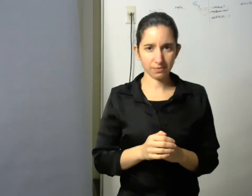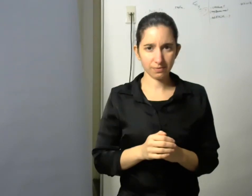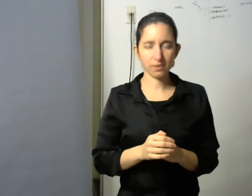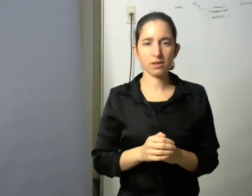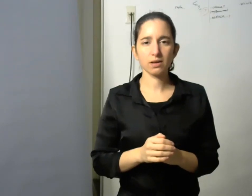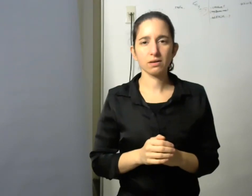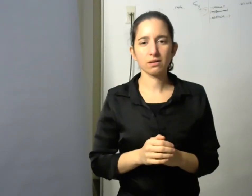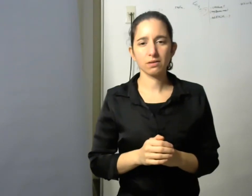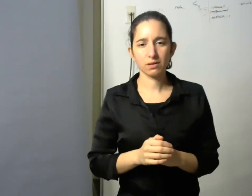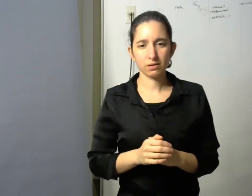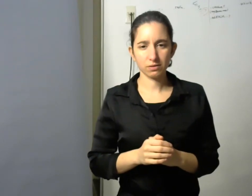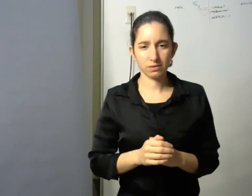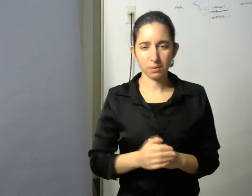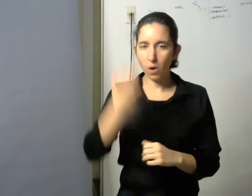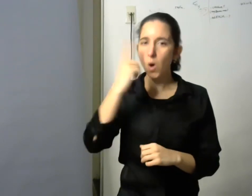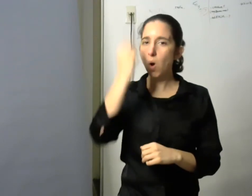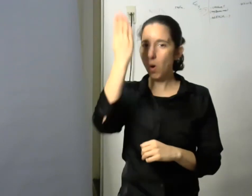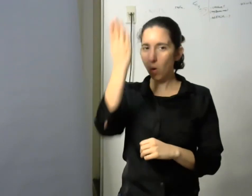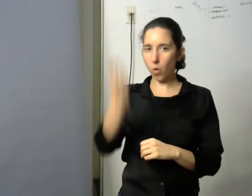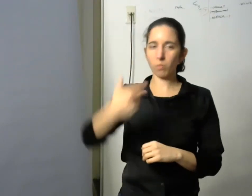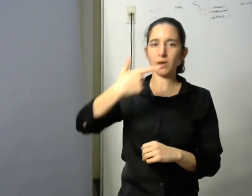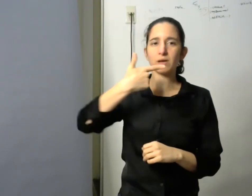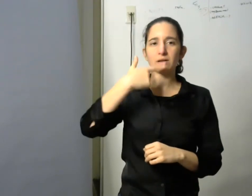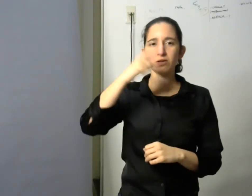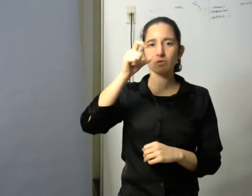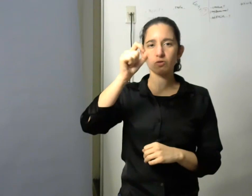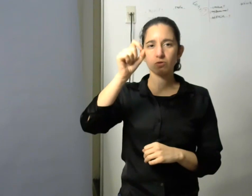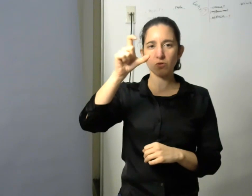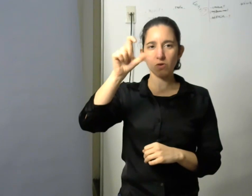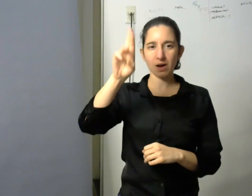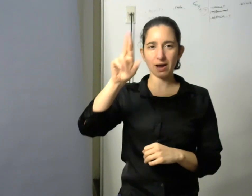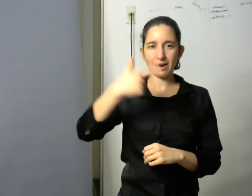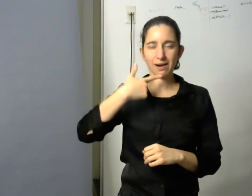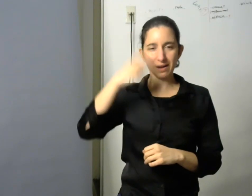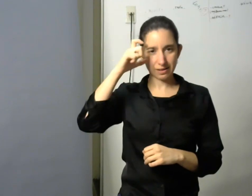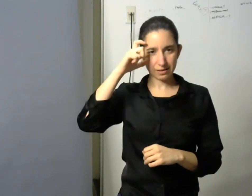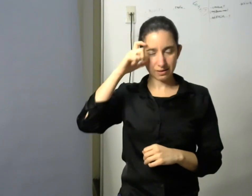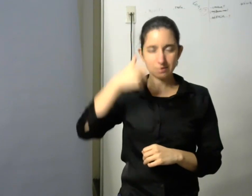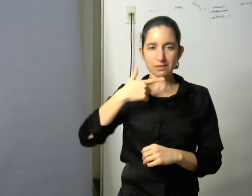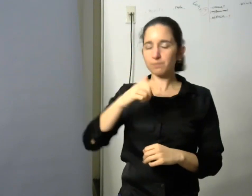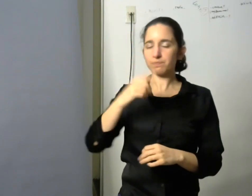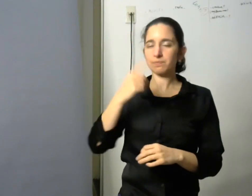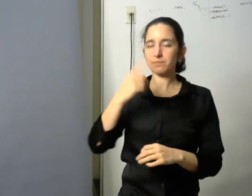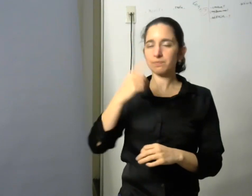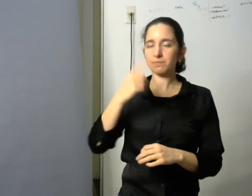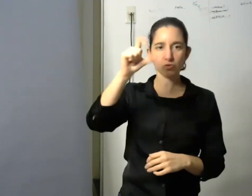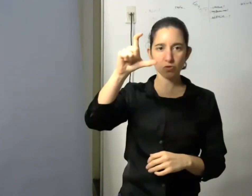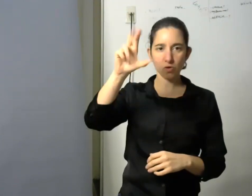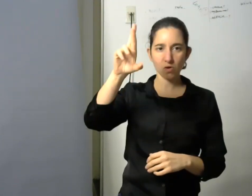a quien admiré siempre es un hito para mí